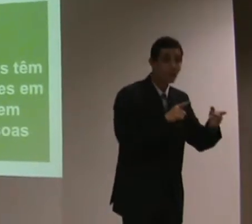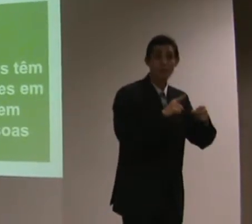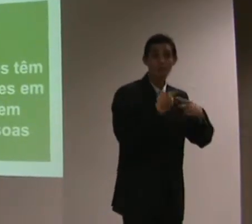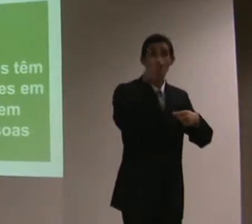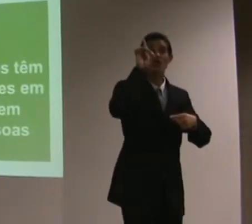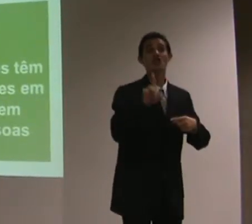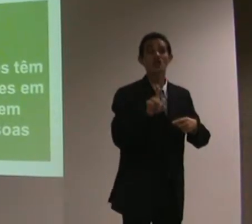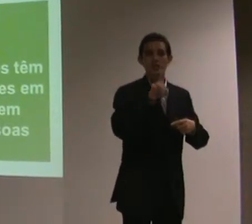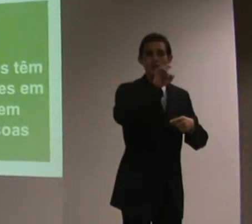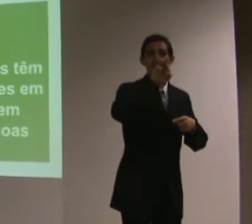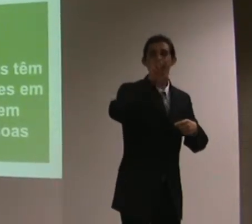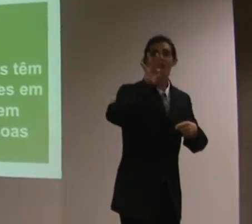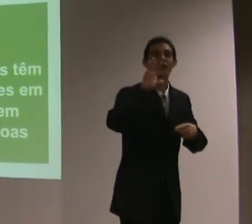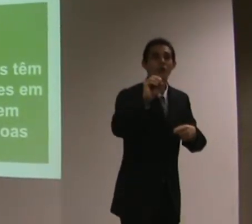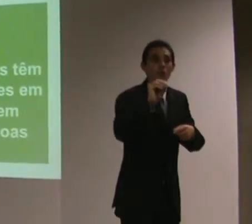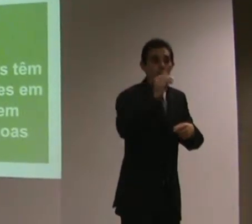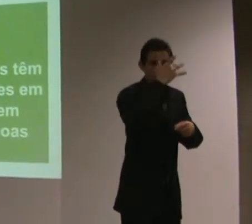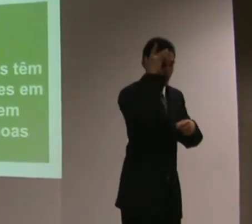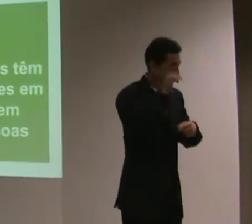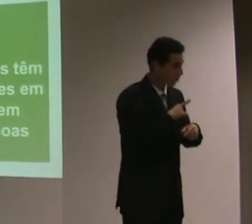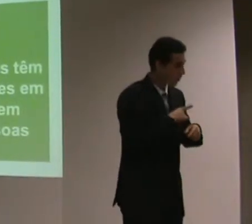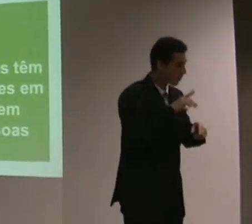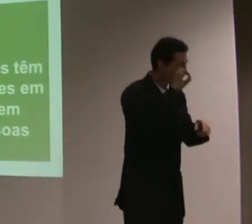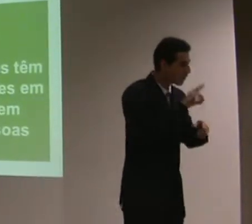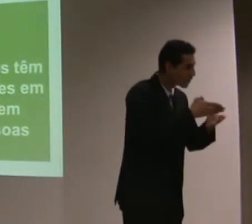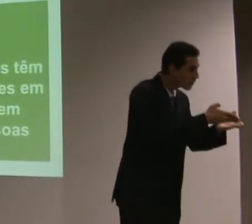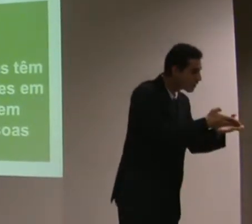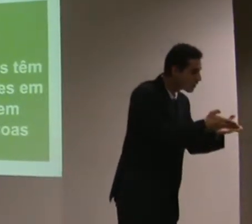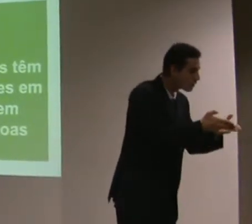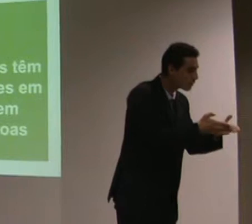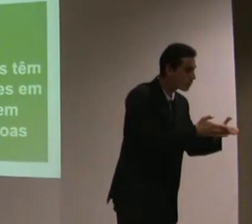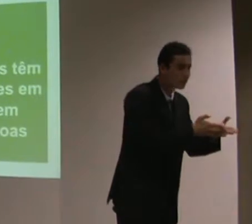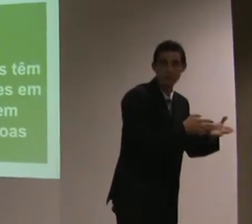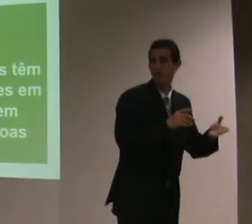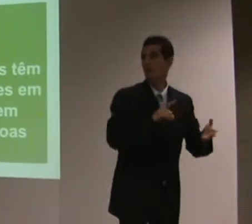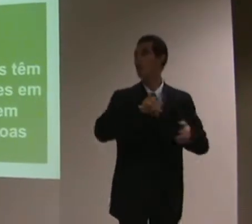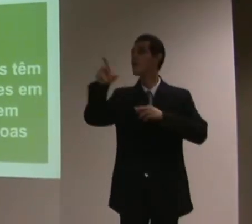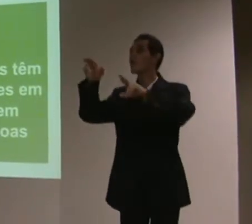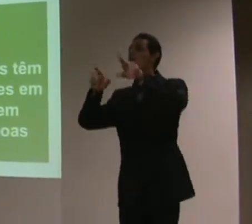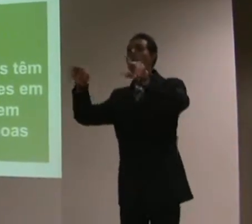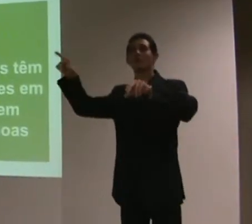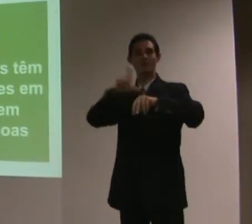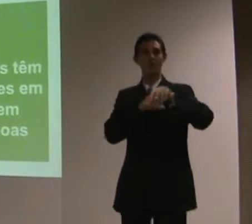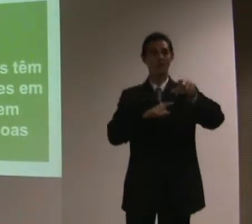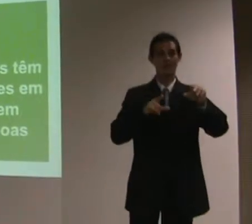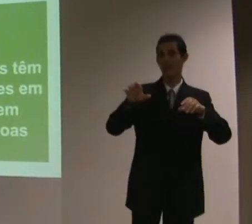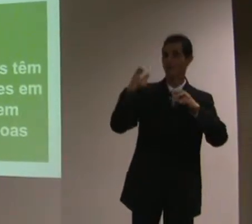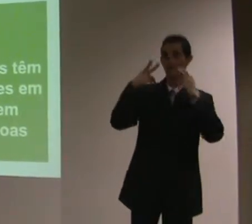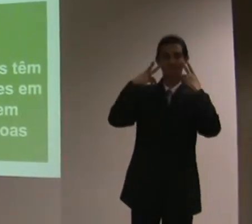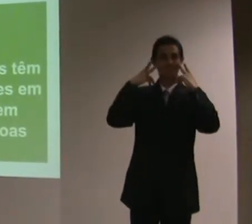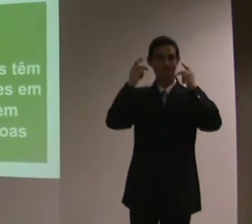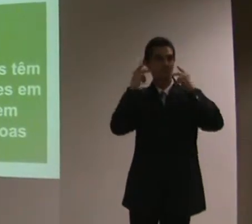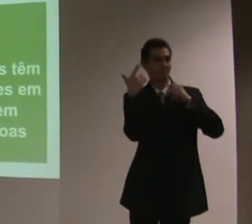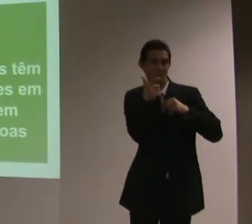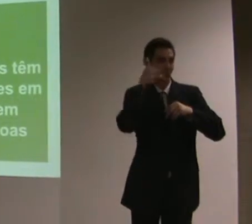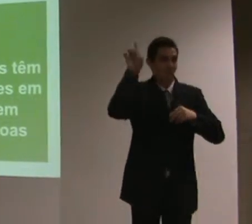mas, esses colegas sem deficiência, imbuídos de uma preocupação